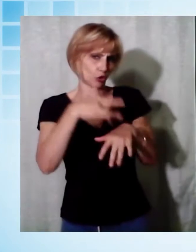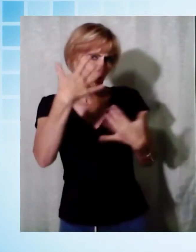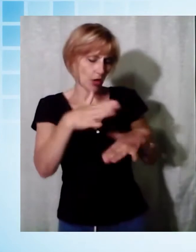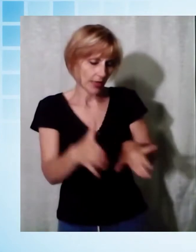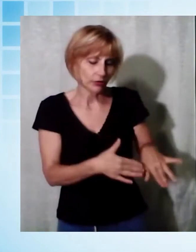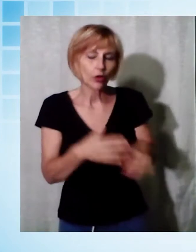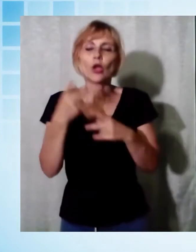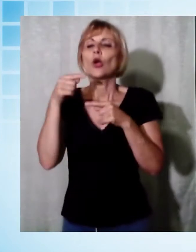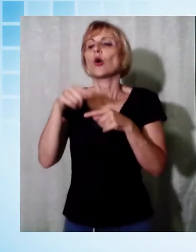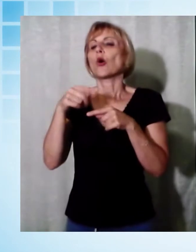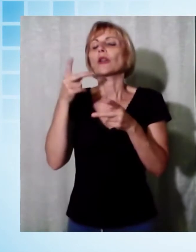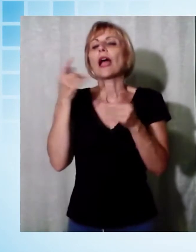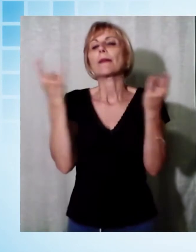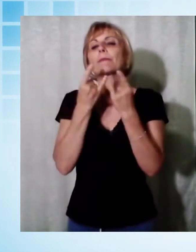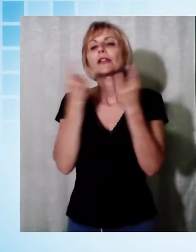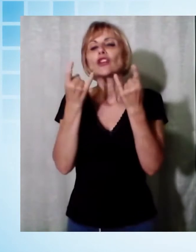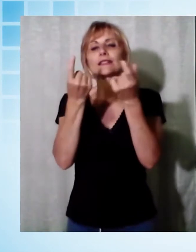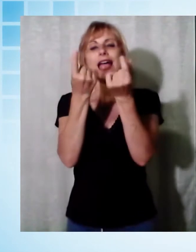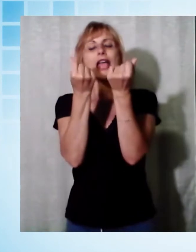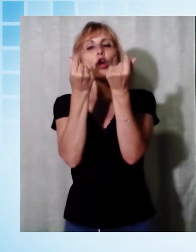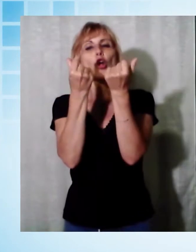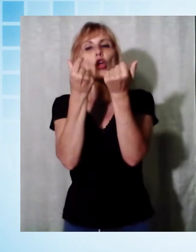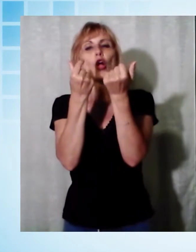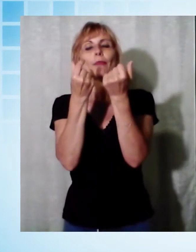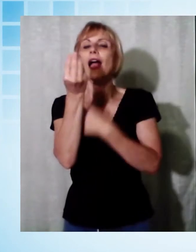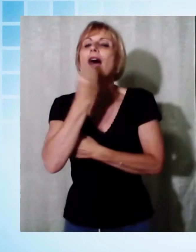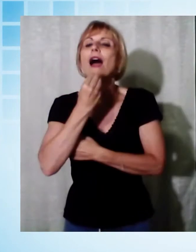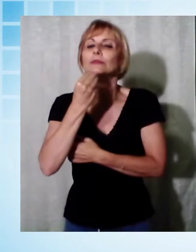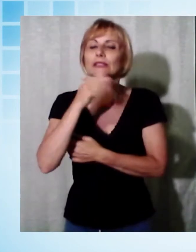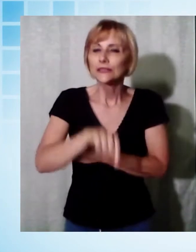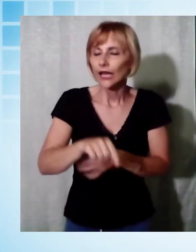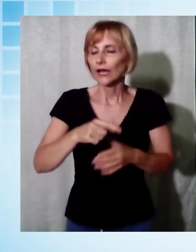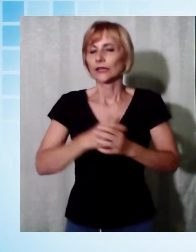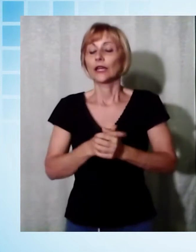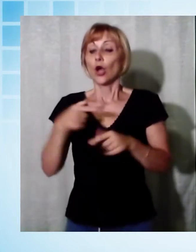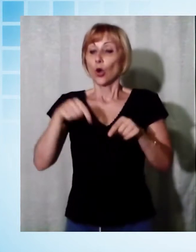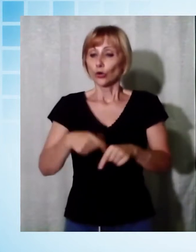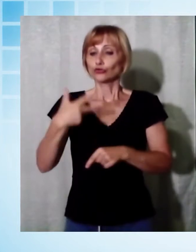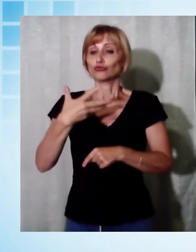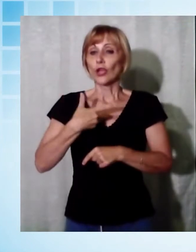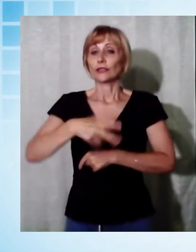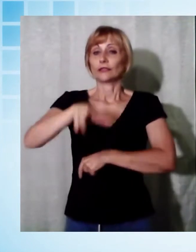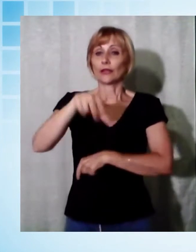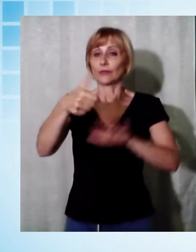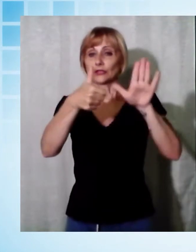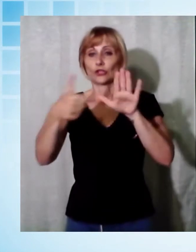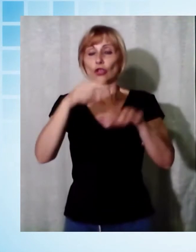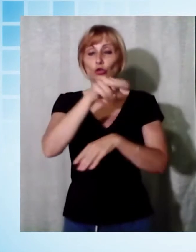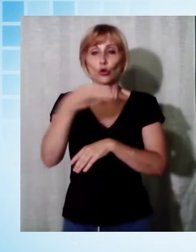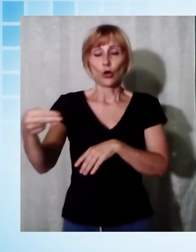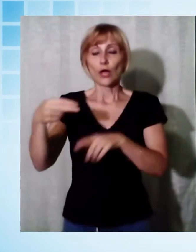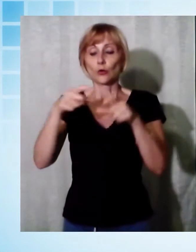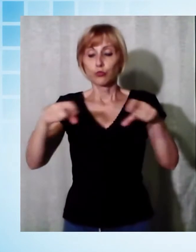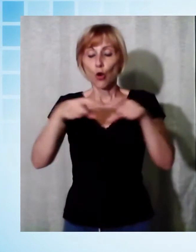alimentare. Quindi sono stati consegnati, sono in corso di consegna, 3.600 euro di buoni alimentari suddivisi in card